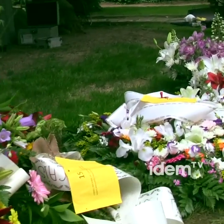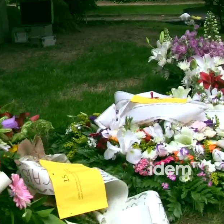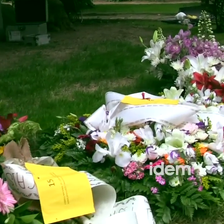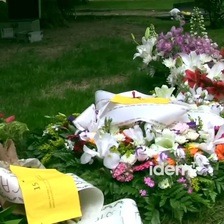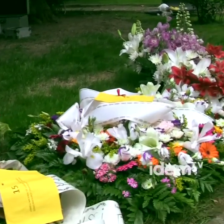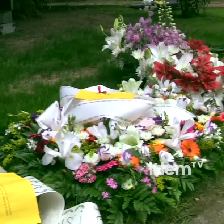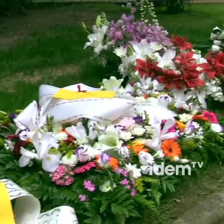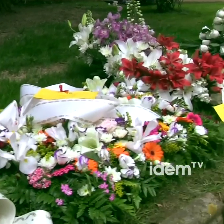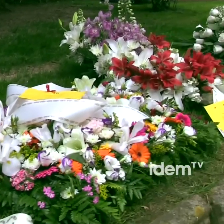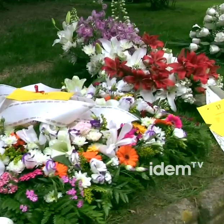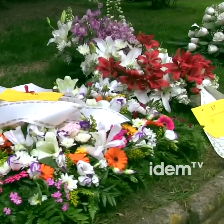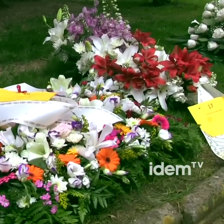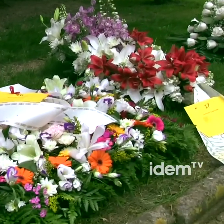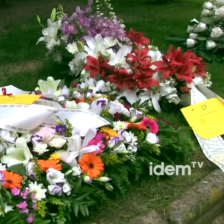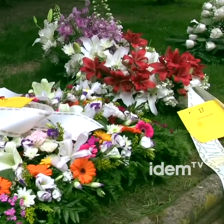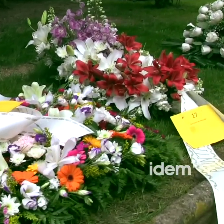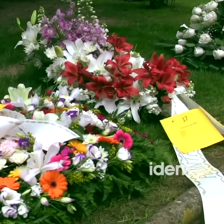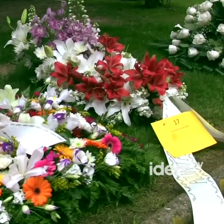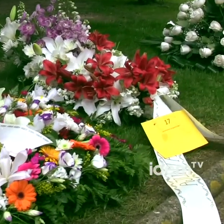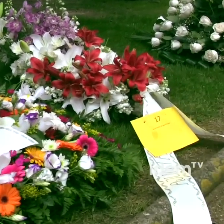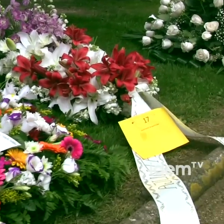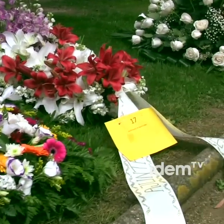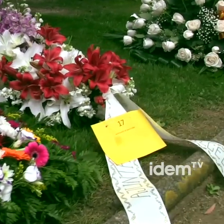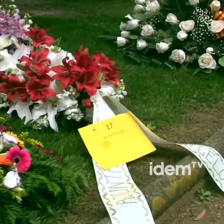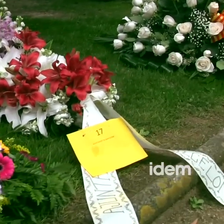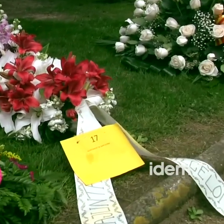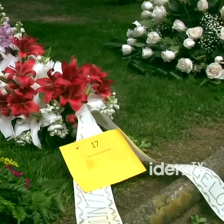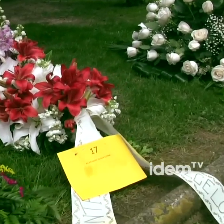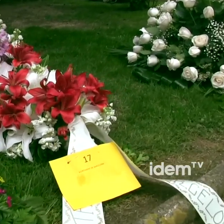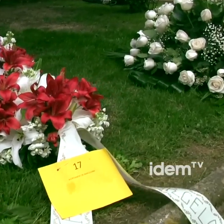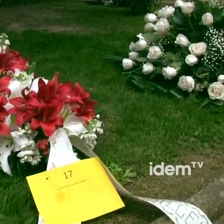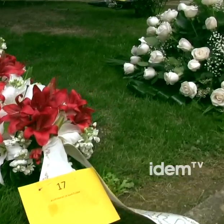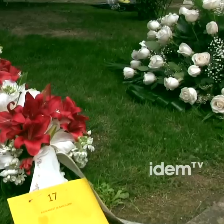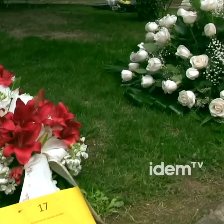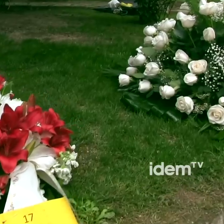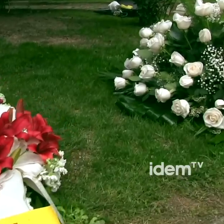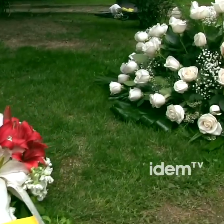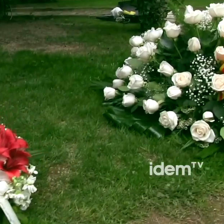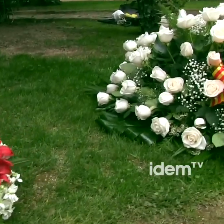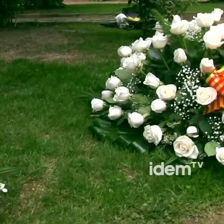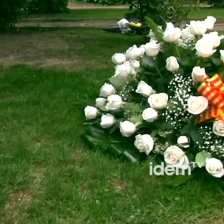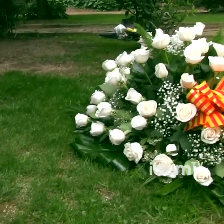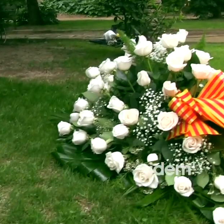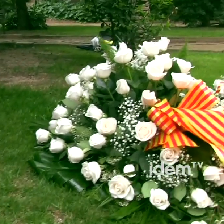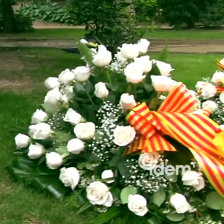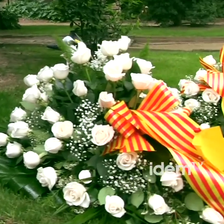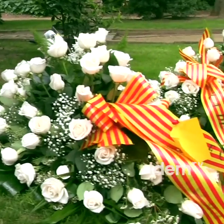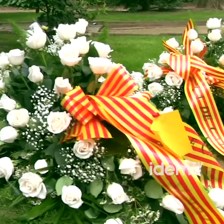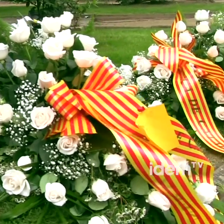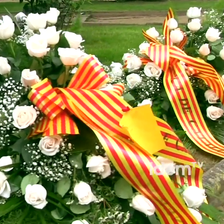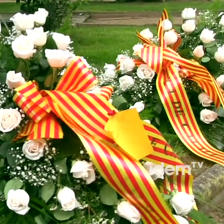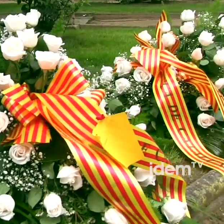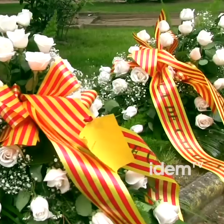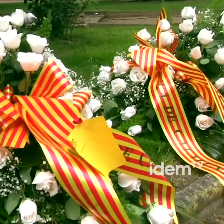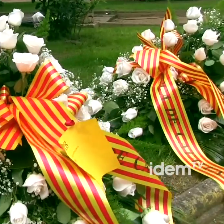recursos contra la Sida. I cal fer-ho dotant-nos també d'un marc legal per combatre la creixent homofòbia que dia a dia va infiltrant-se en la